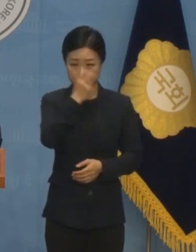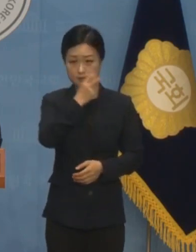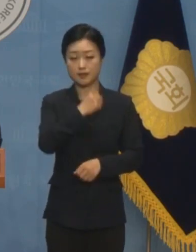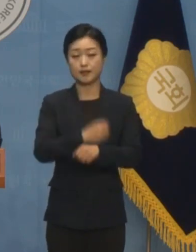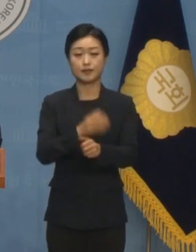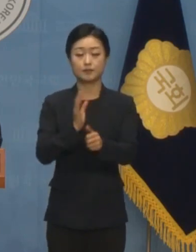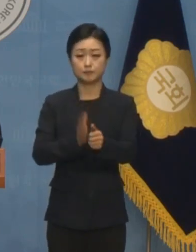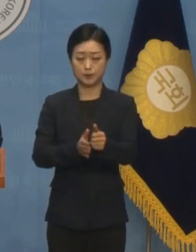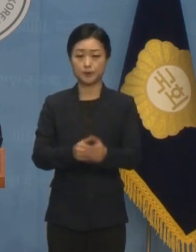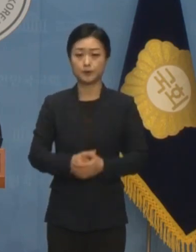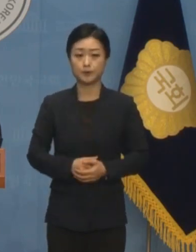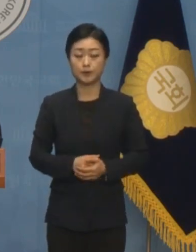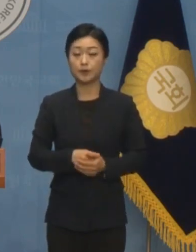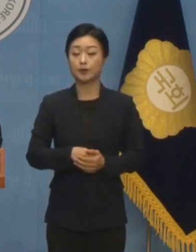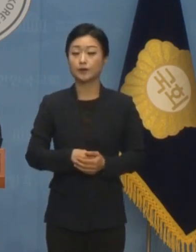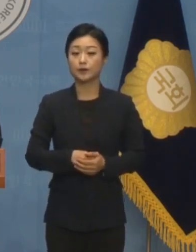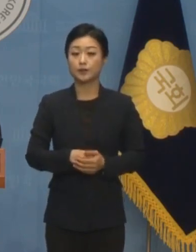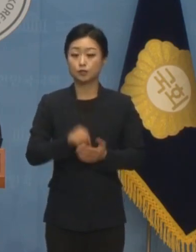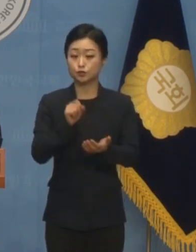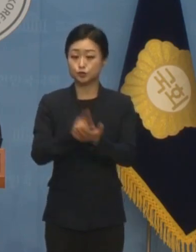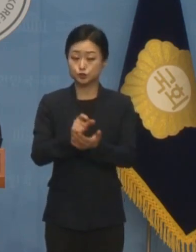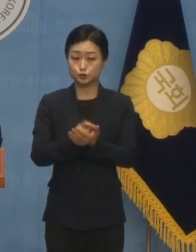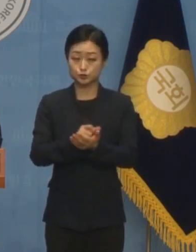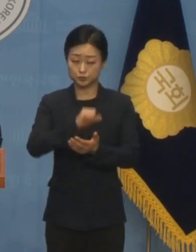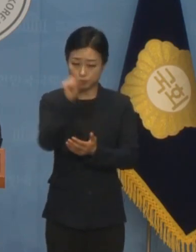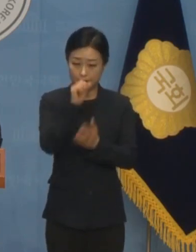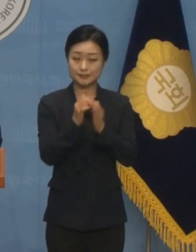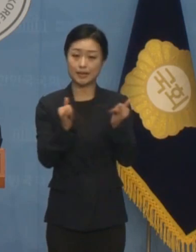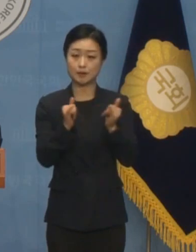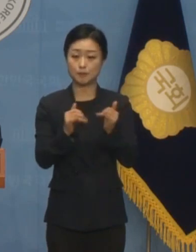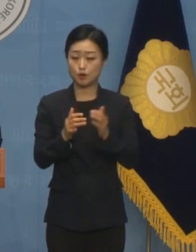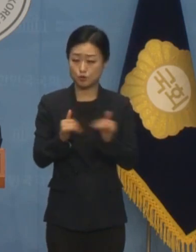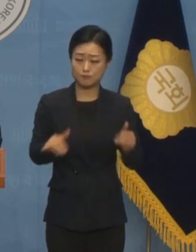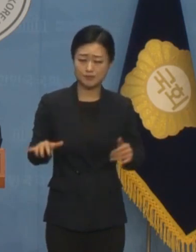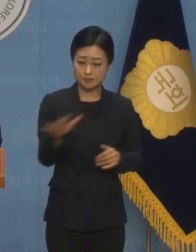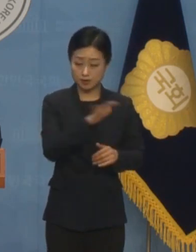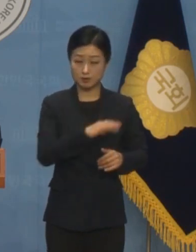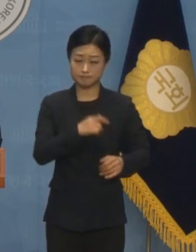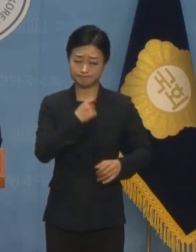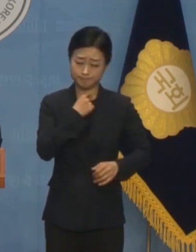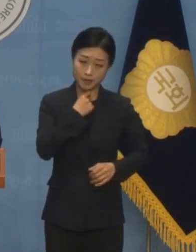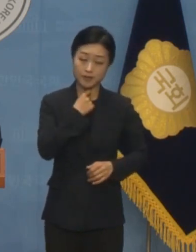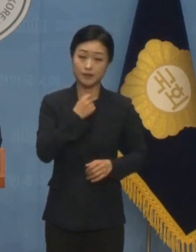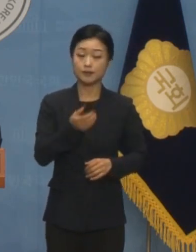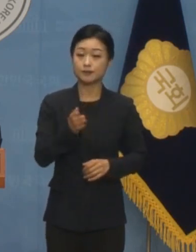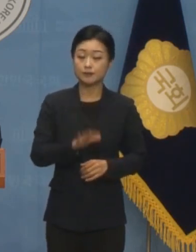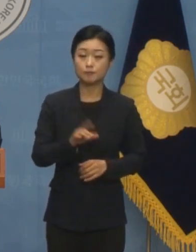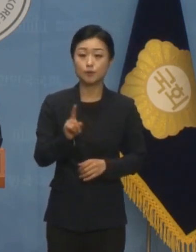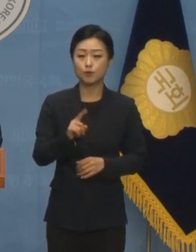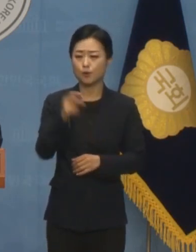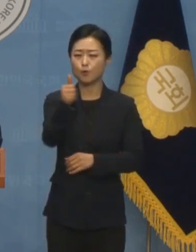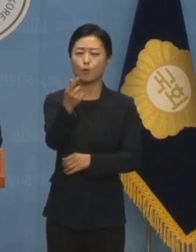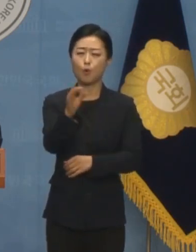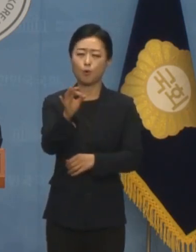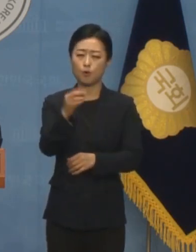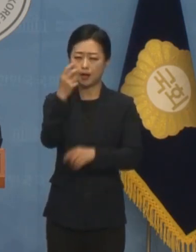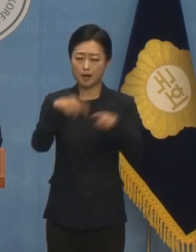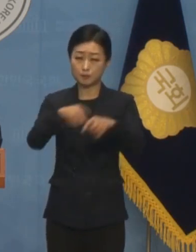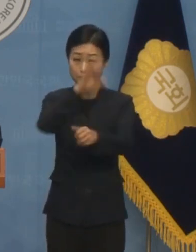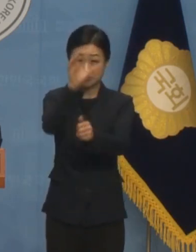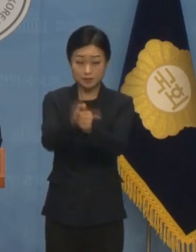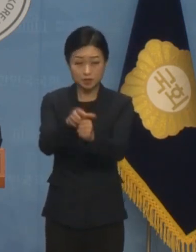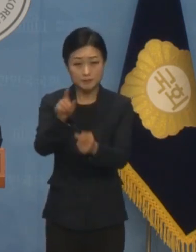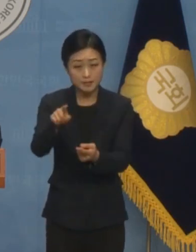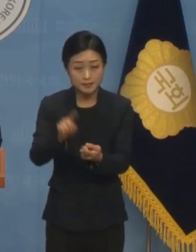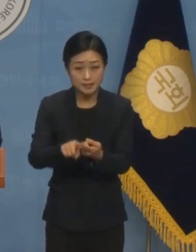필요합니다 수많은 축구인들과 국민들의 의혹과 비판을 받고 있는 이번 감독